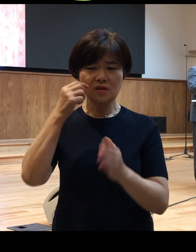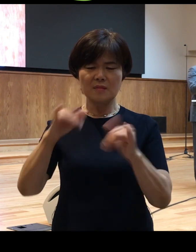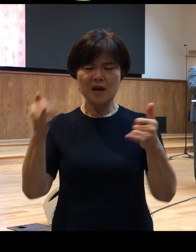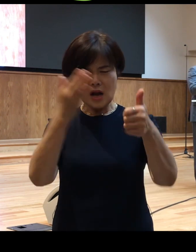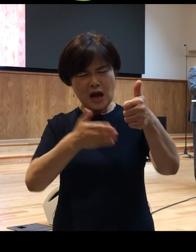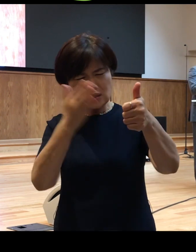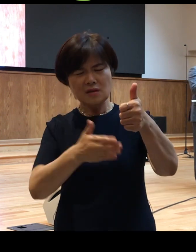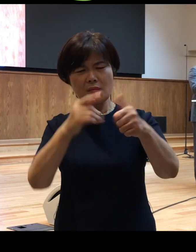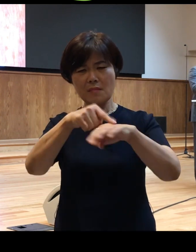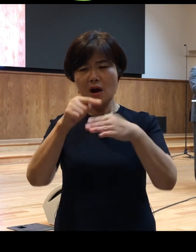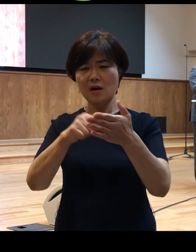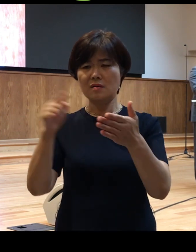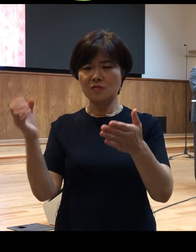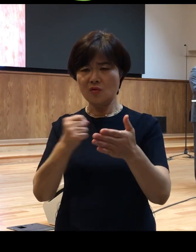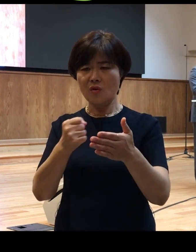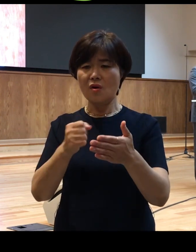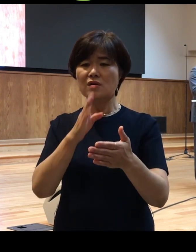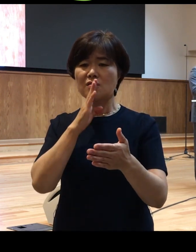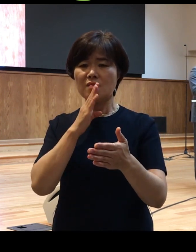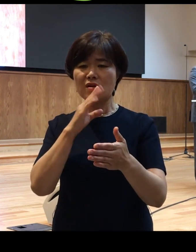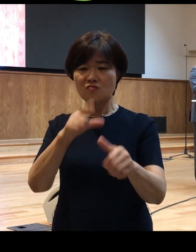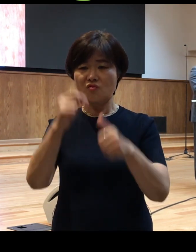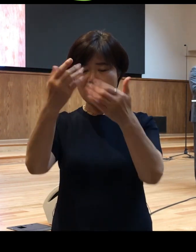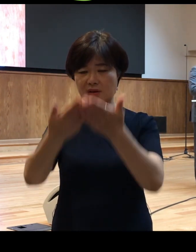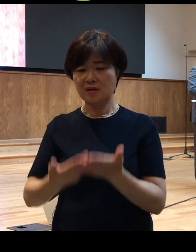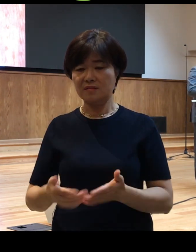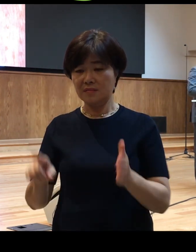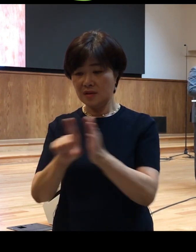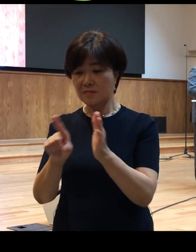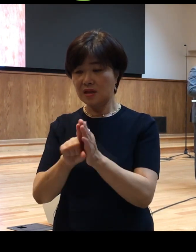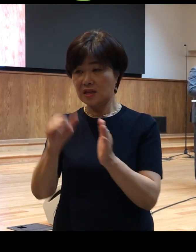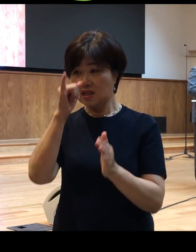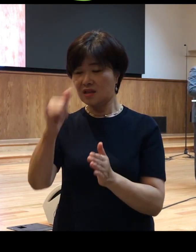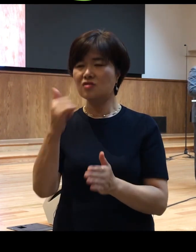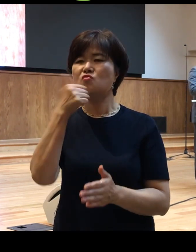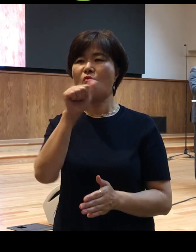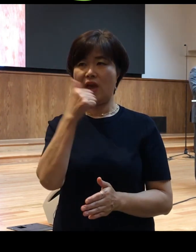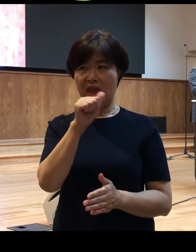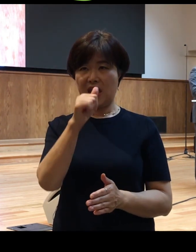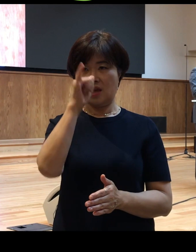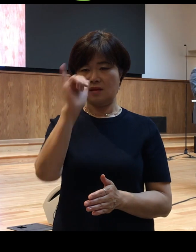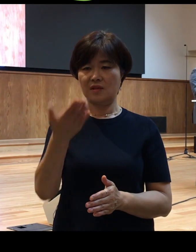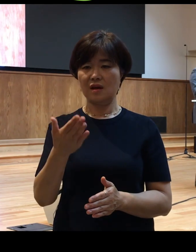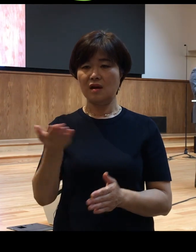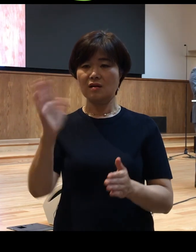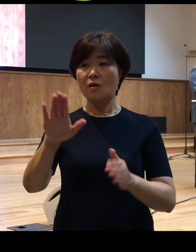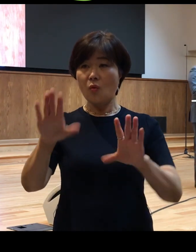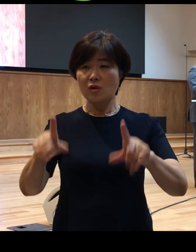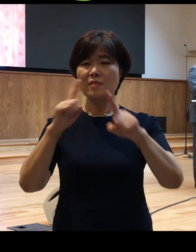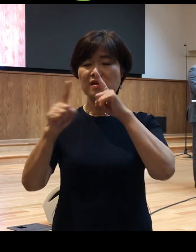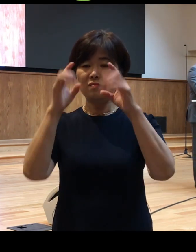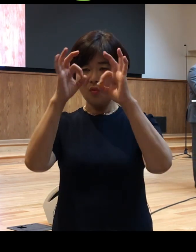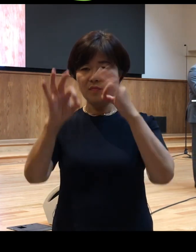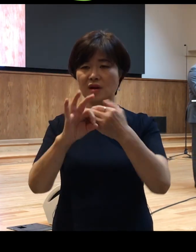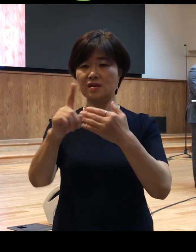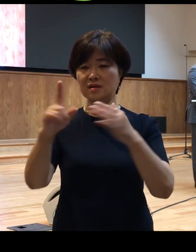받을 만한 믿음에 이른 사건을 소개하고 있습니다 그런데 본문에 보면 그 사람의 이름이 누구인지